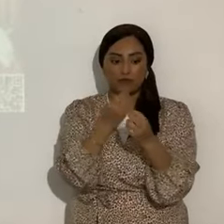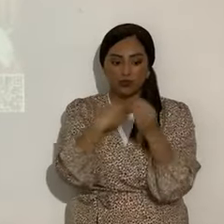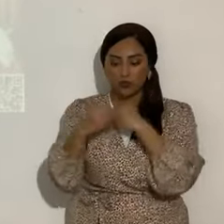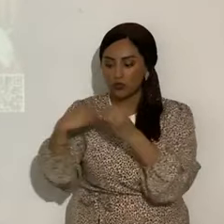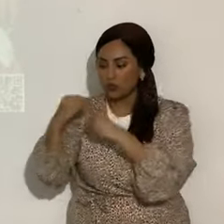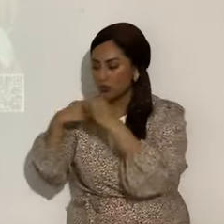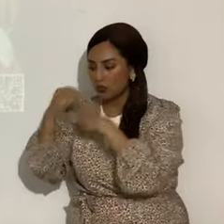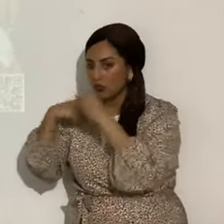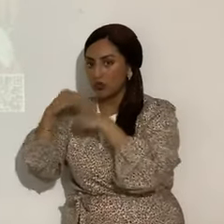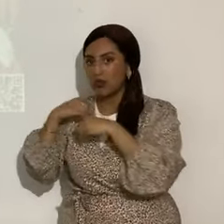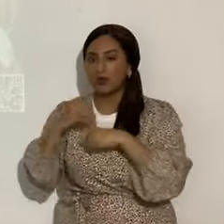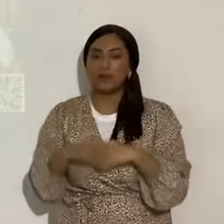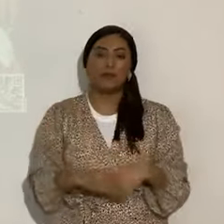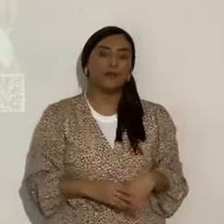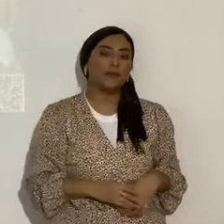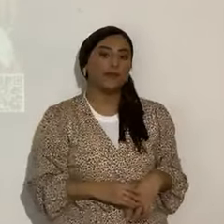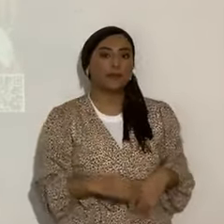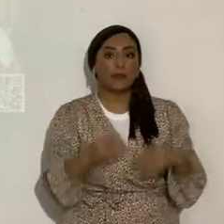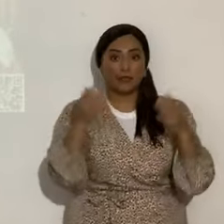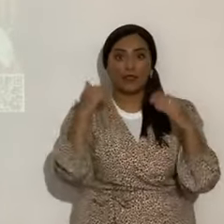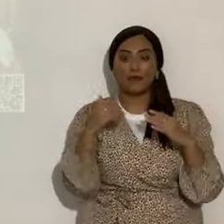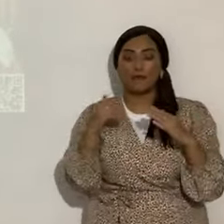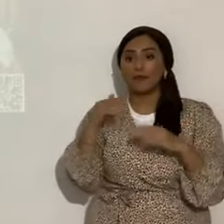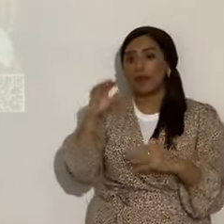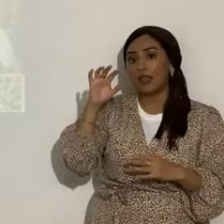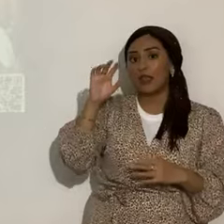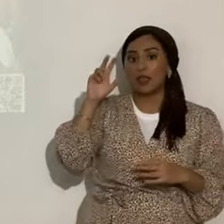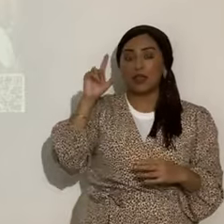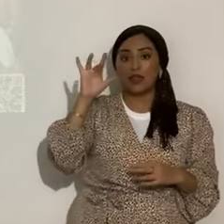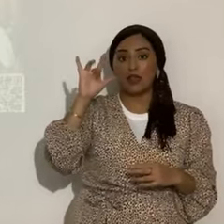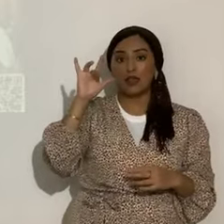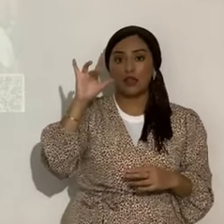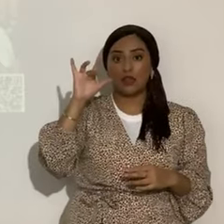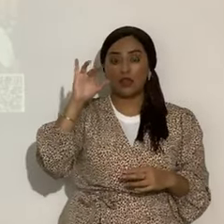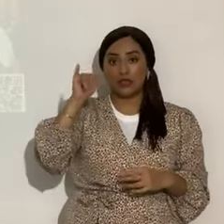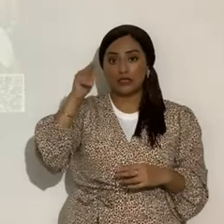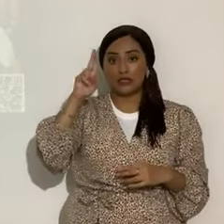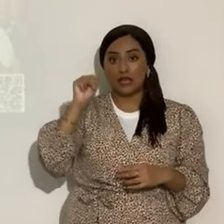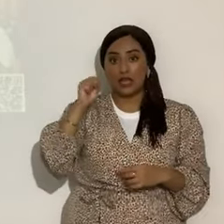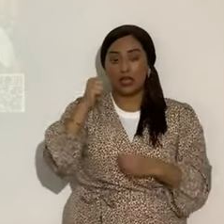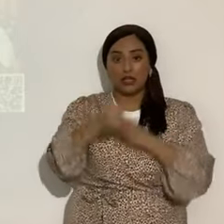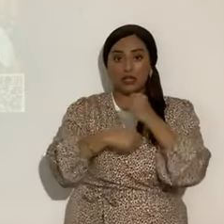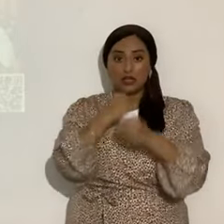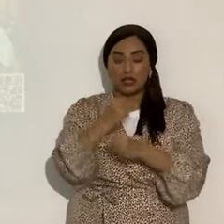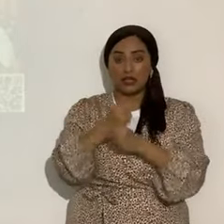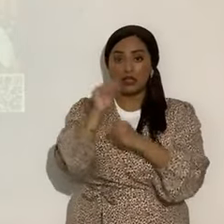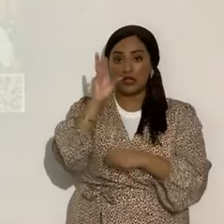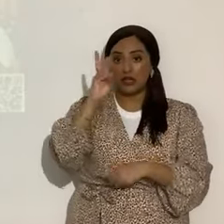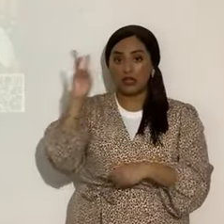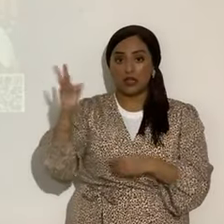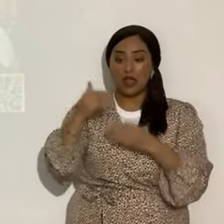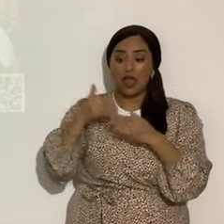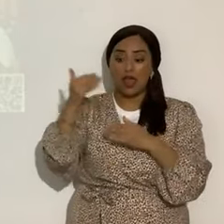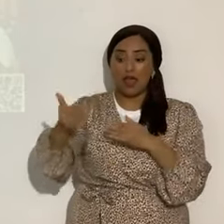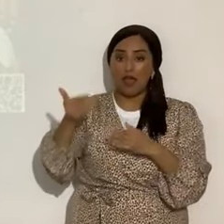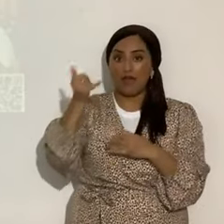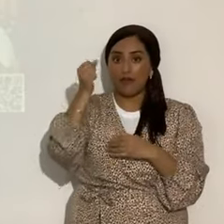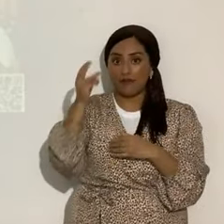atención. El 25 de enero del año 66, después de Yahshua Mashiach, el cometa